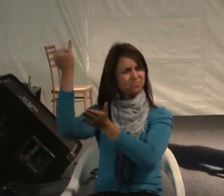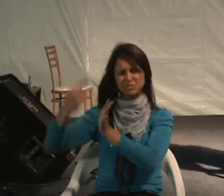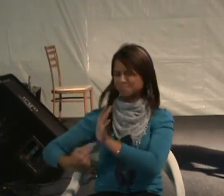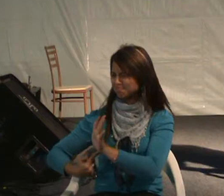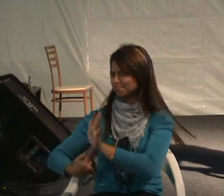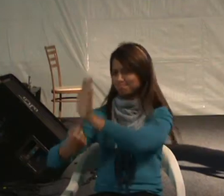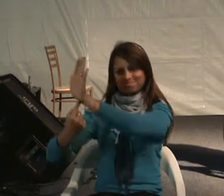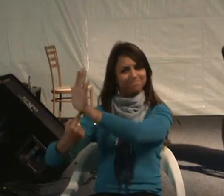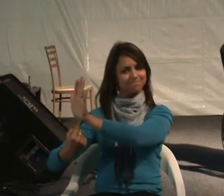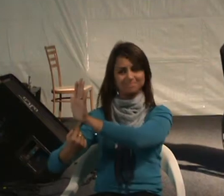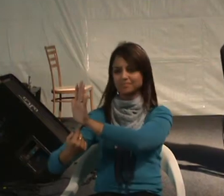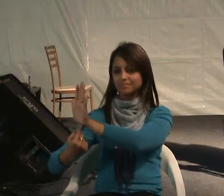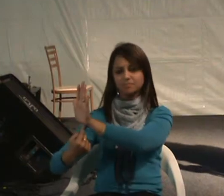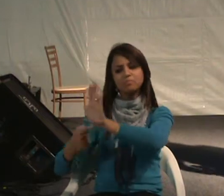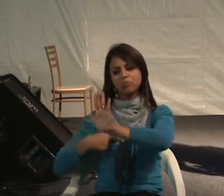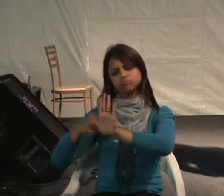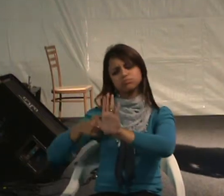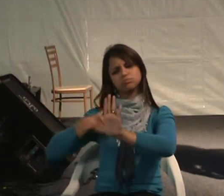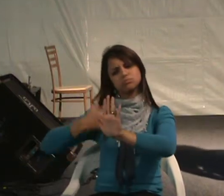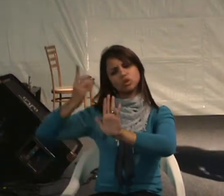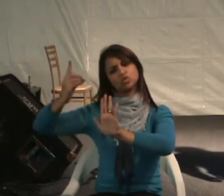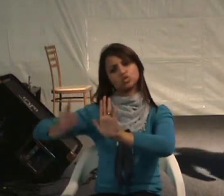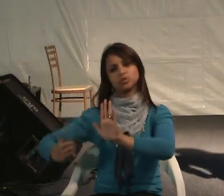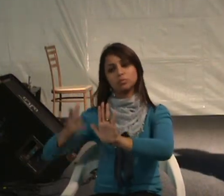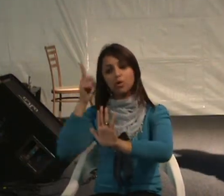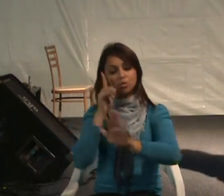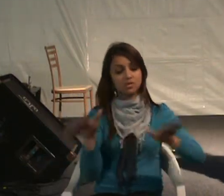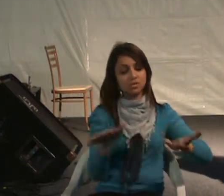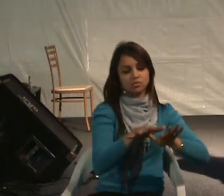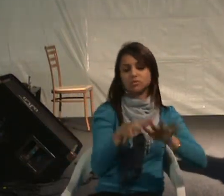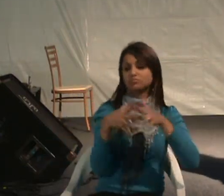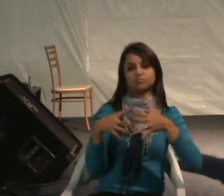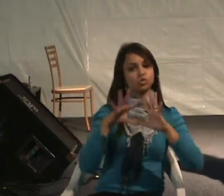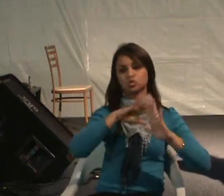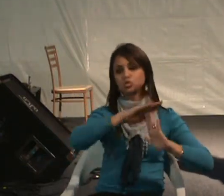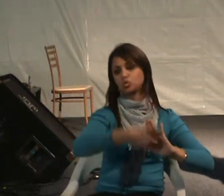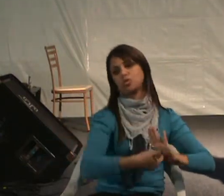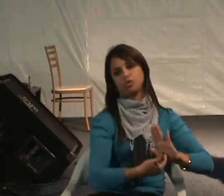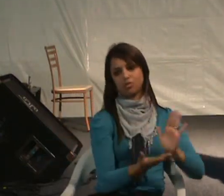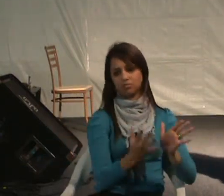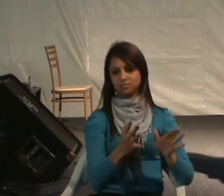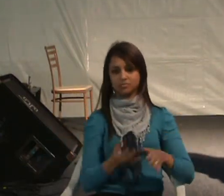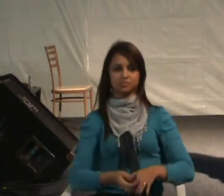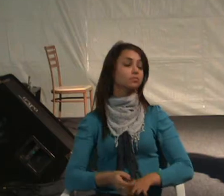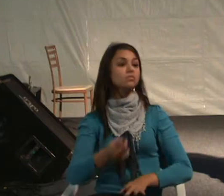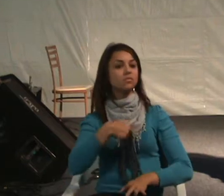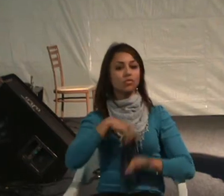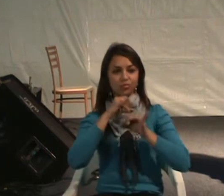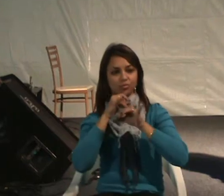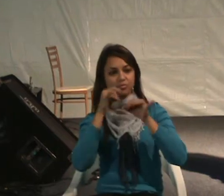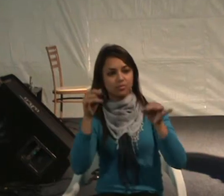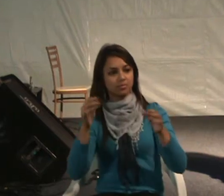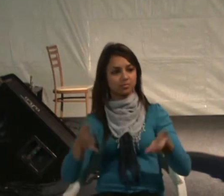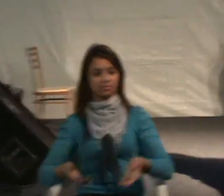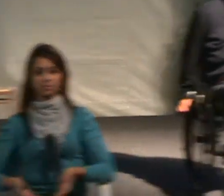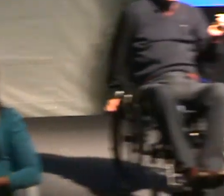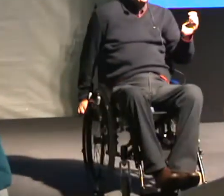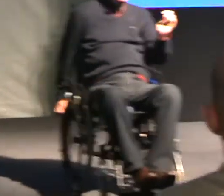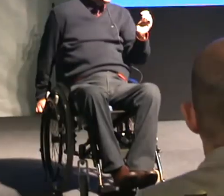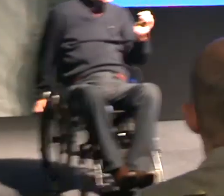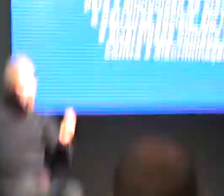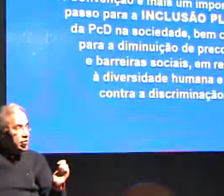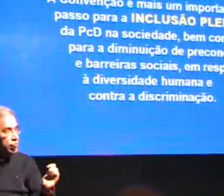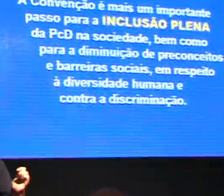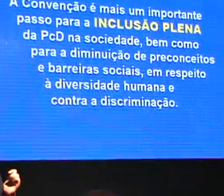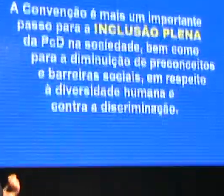para garantir a inclusão plena. E eu tenho que dizer para vocês, pessoal, que a